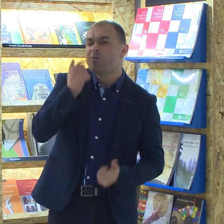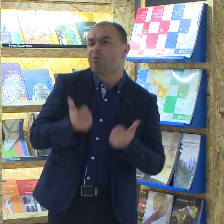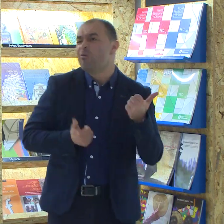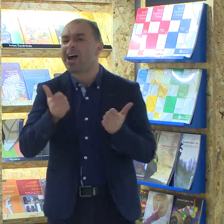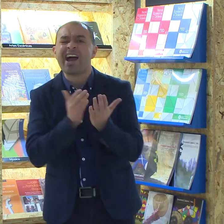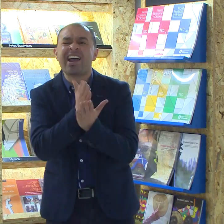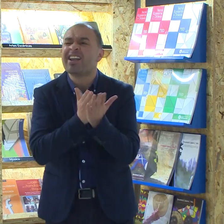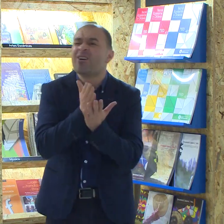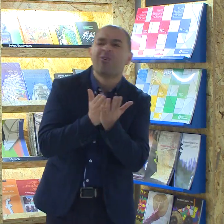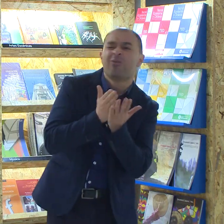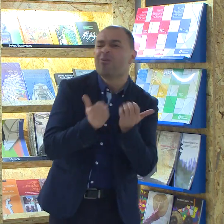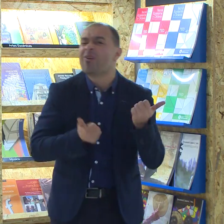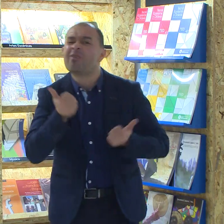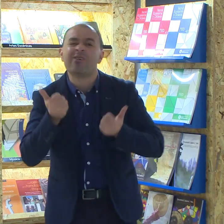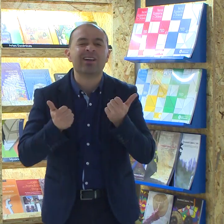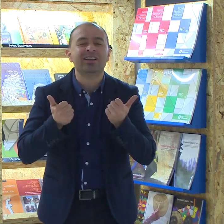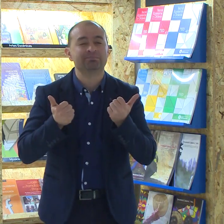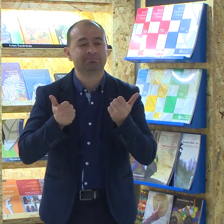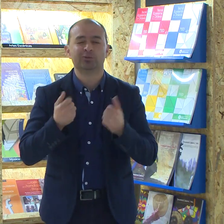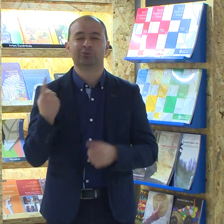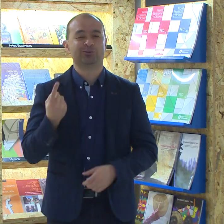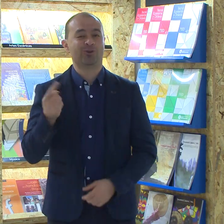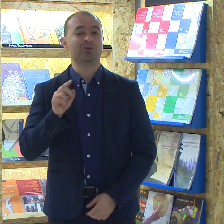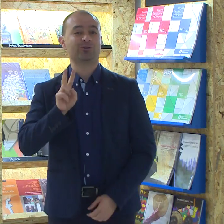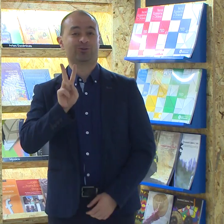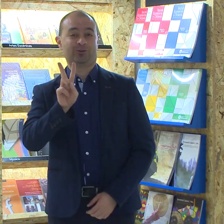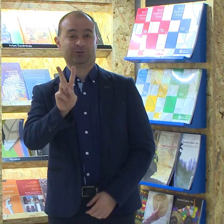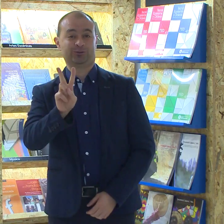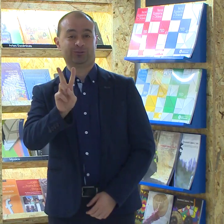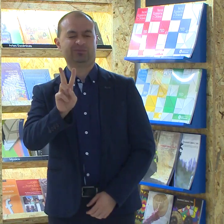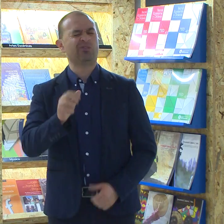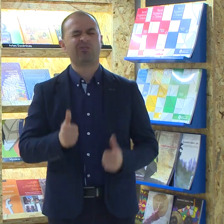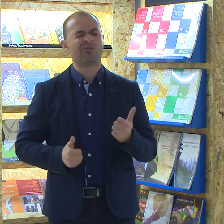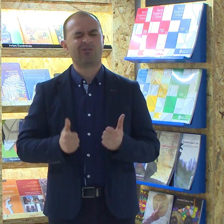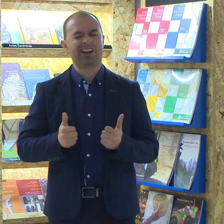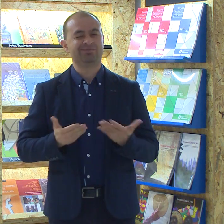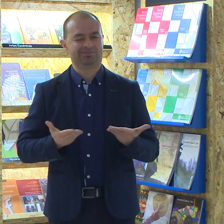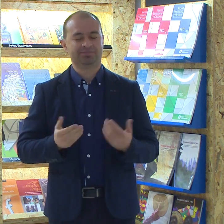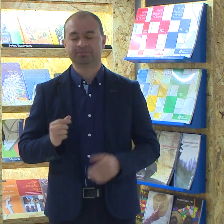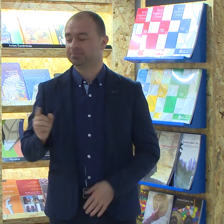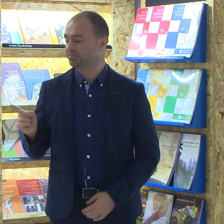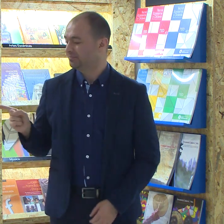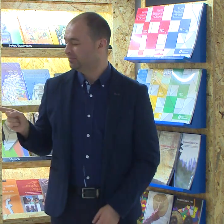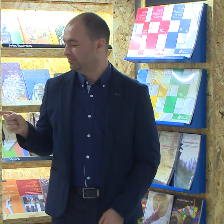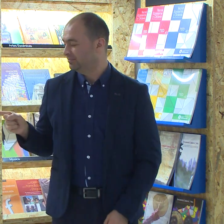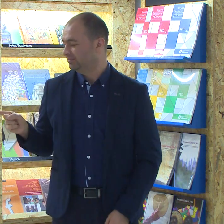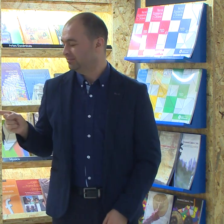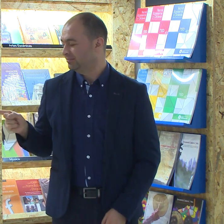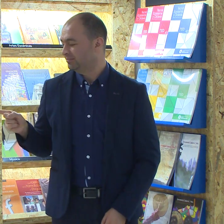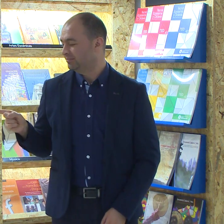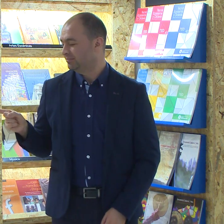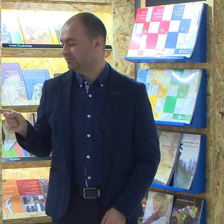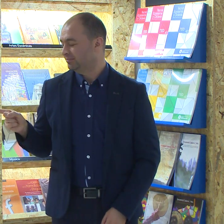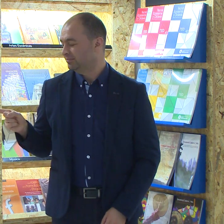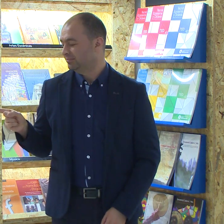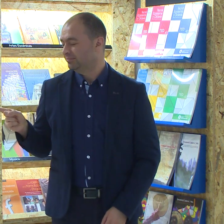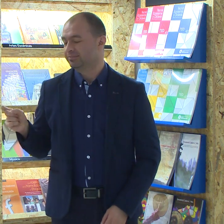Para los aspirantes sordos que están interesados en conocer las licenciaturas que se ofertan, se recuerda que son solo dos licenciaturas.